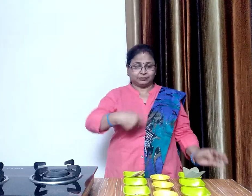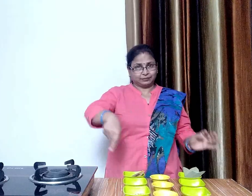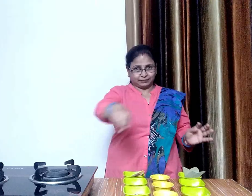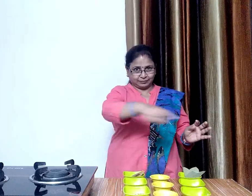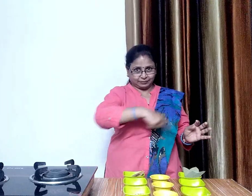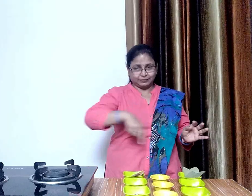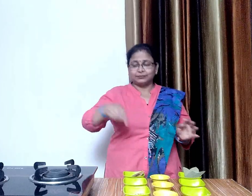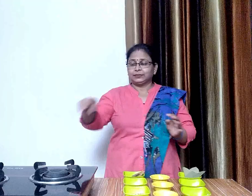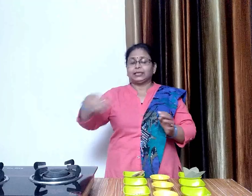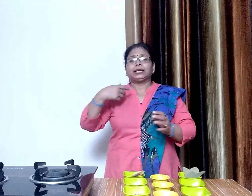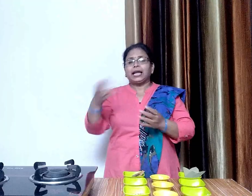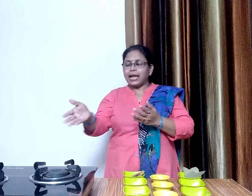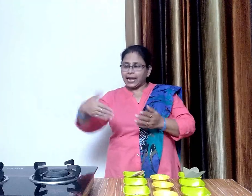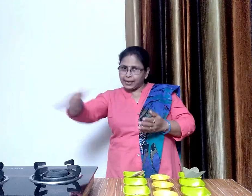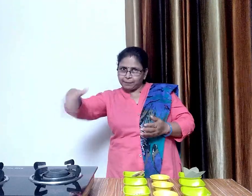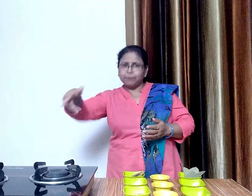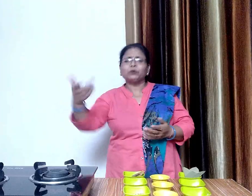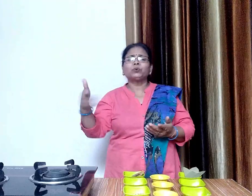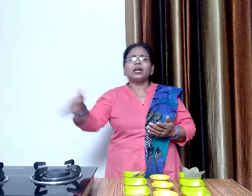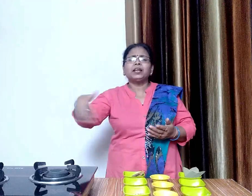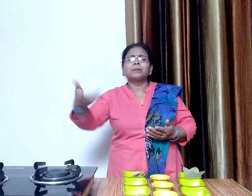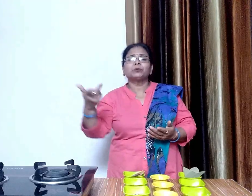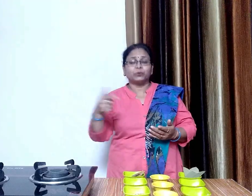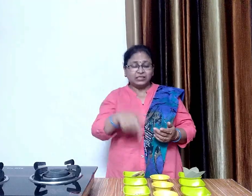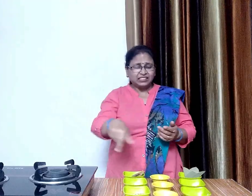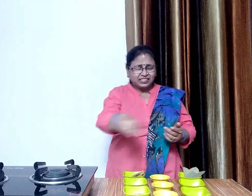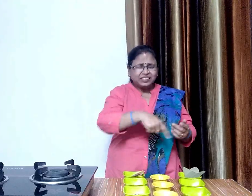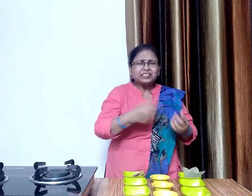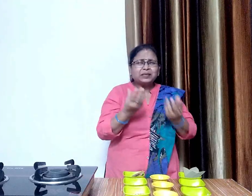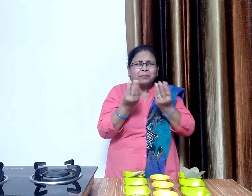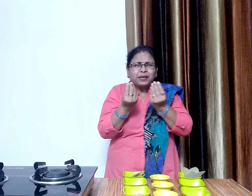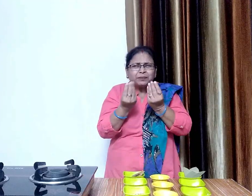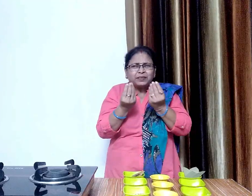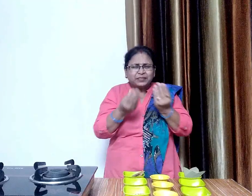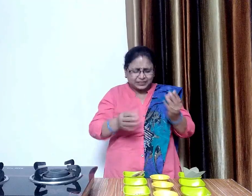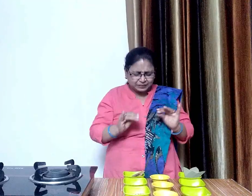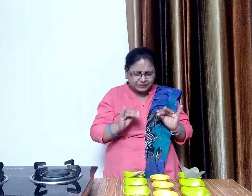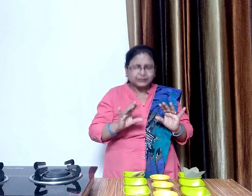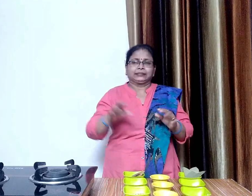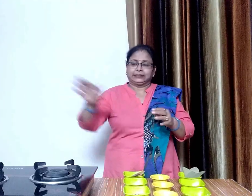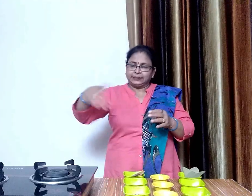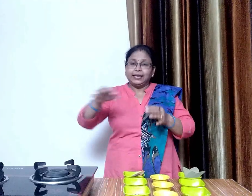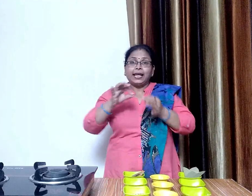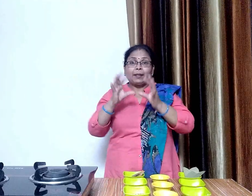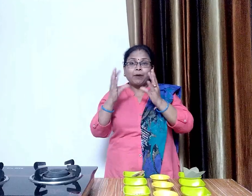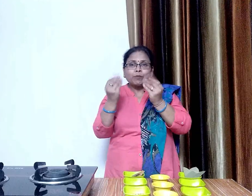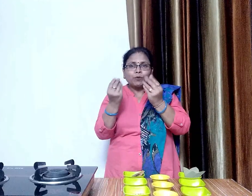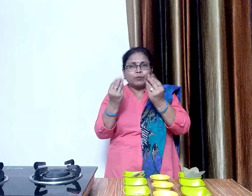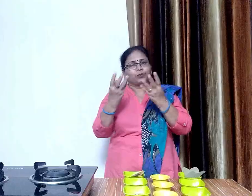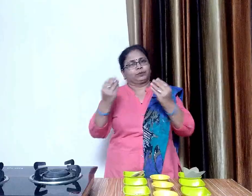इन सारी चीजों को हम गैस पर हलका सेख लेंगे हम इन सारी चीजों को गैस पर इसले सेख रहे हैं ताकि इनकी नमी चली जाए